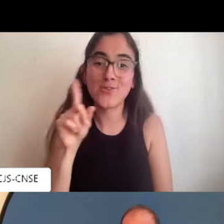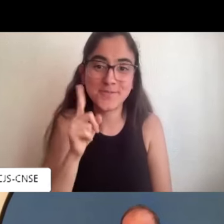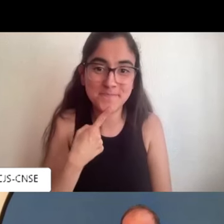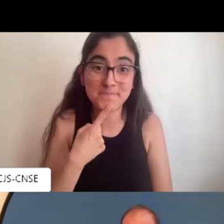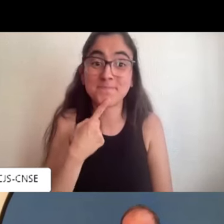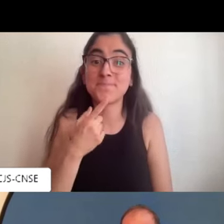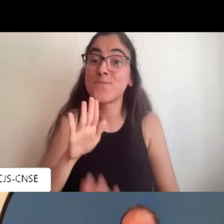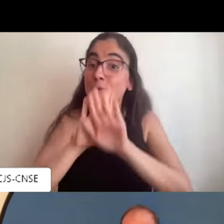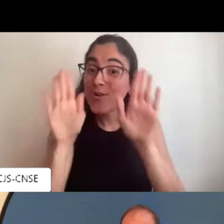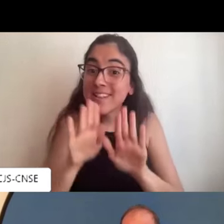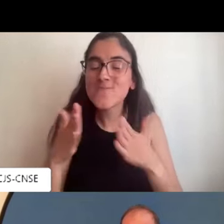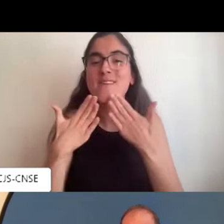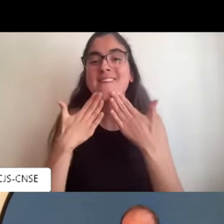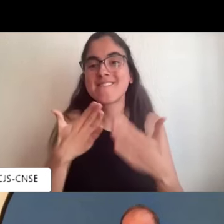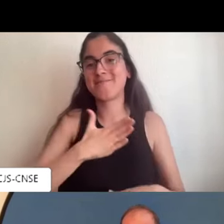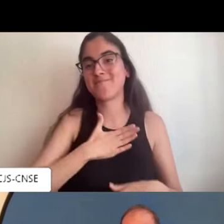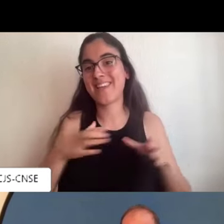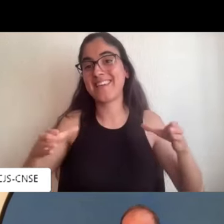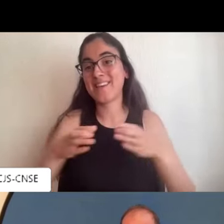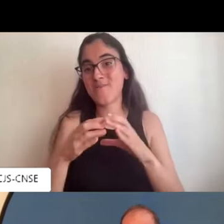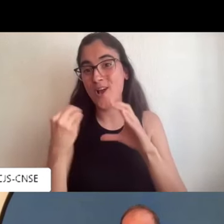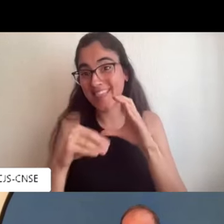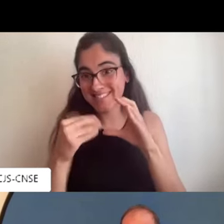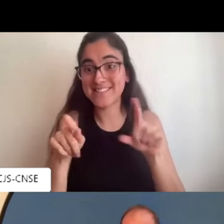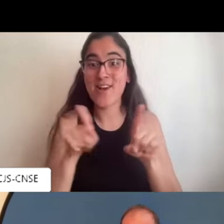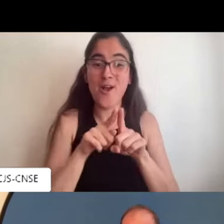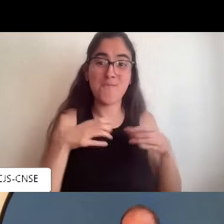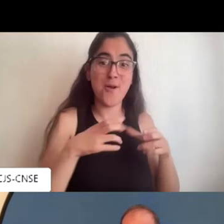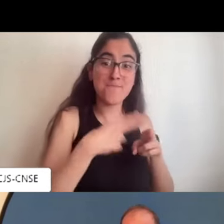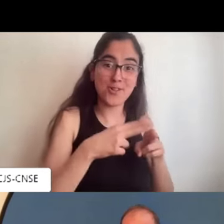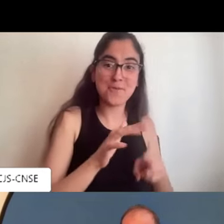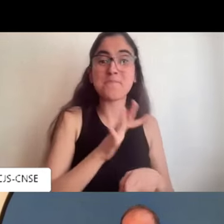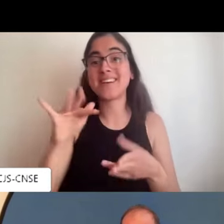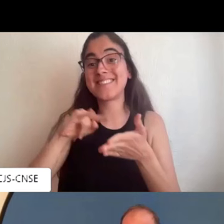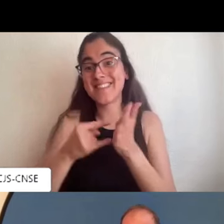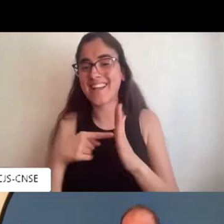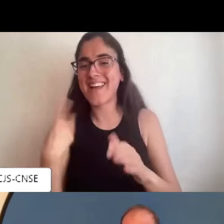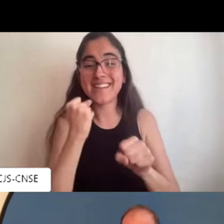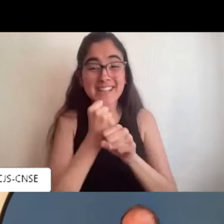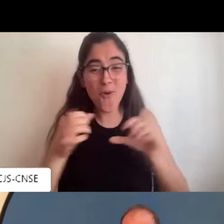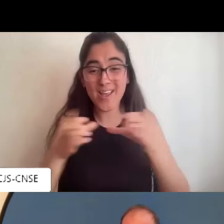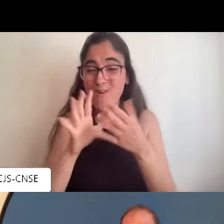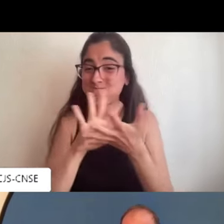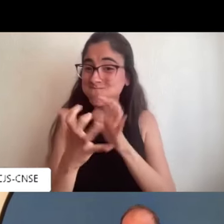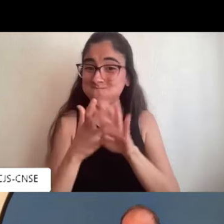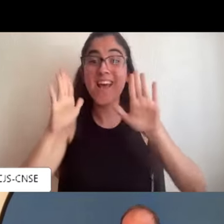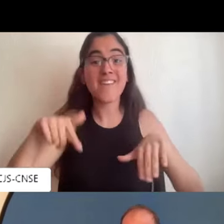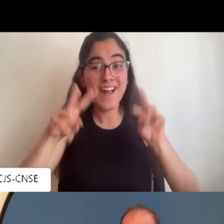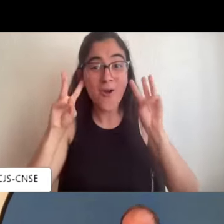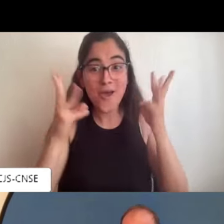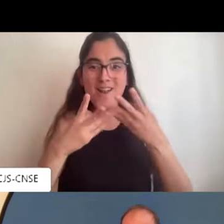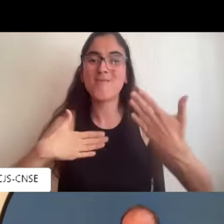por la colaboración y por seguir teniendo esa meta de apoyar a la juventud sorda, al equipo político de la